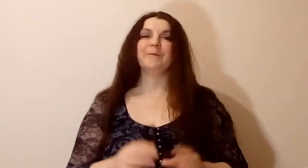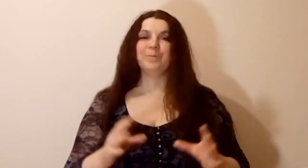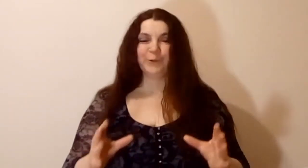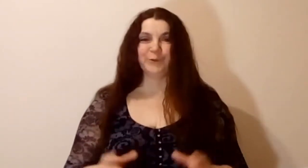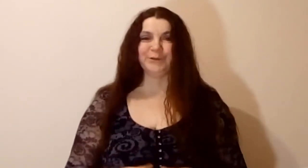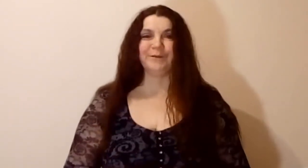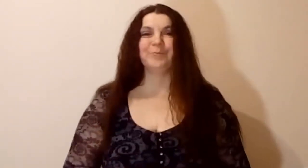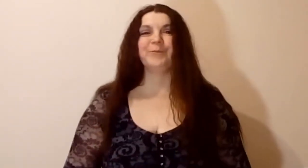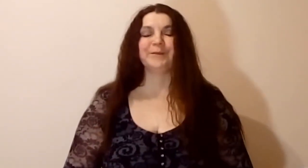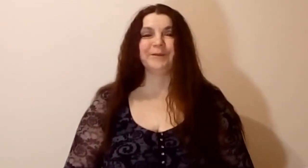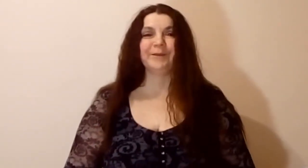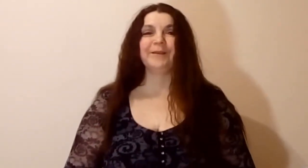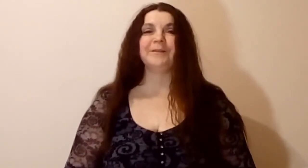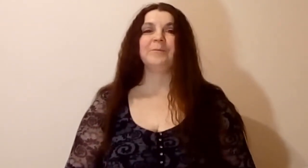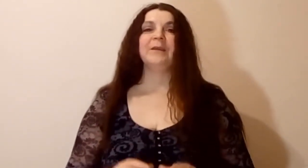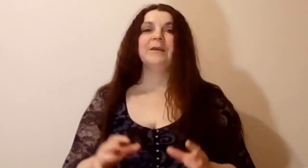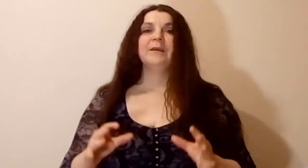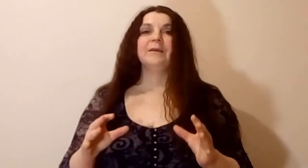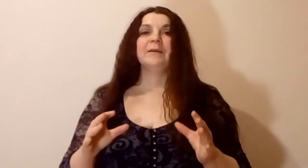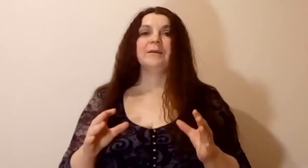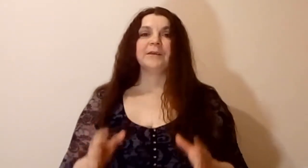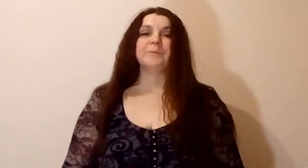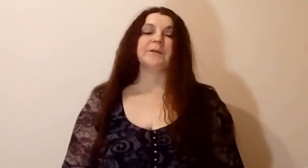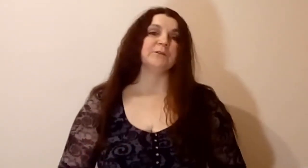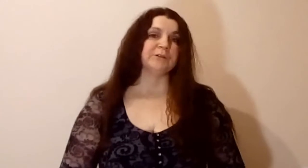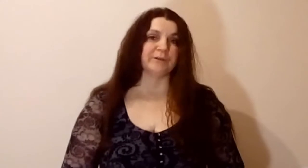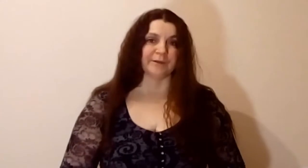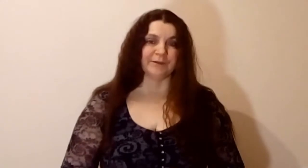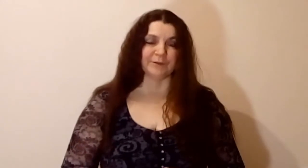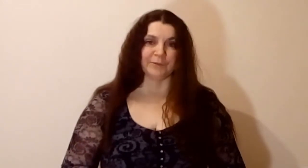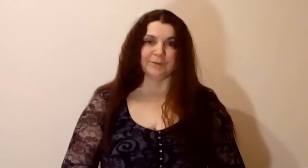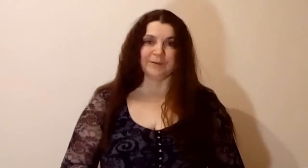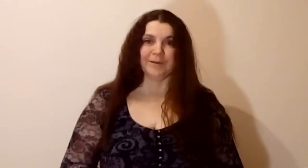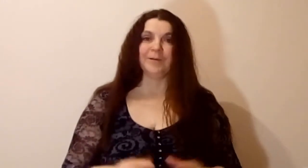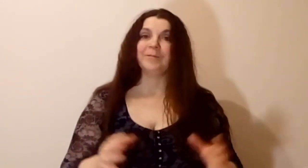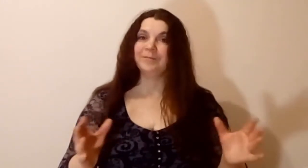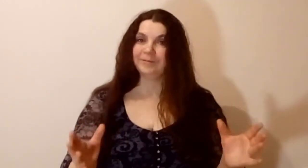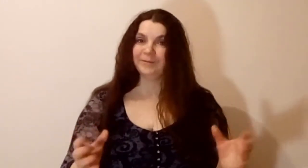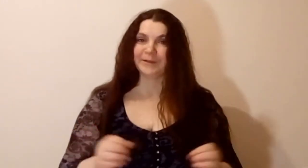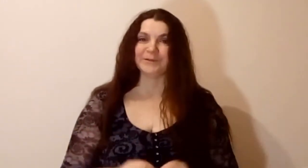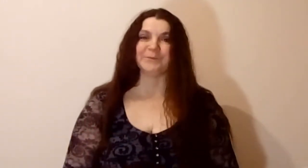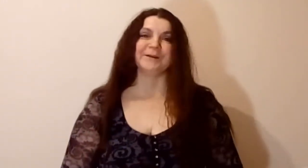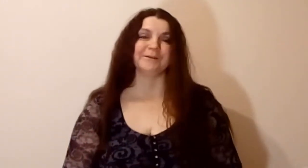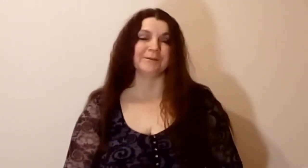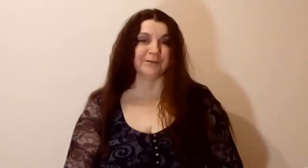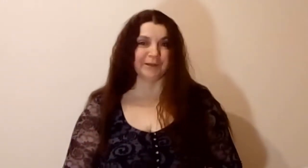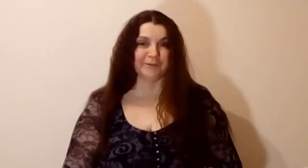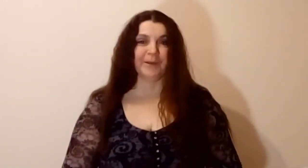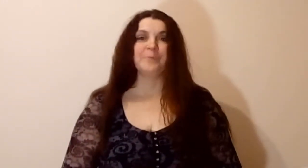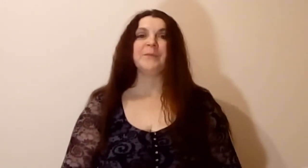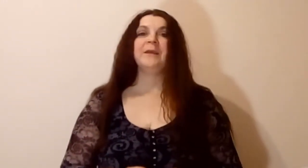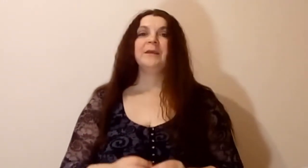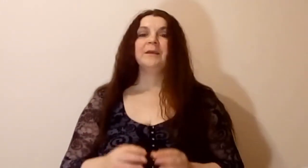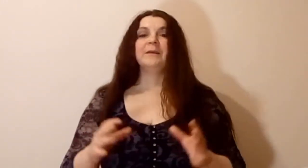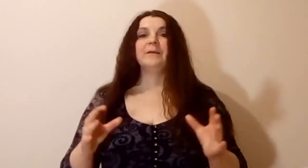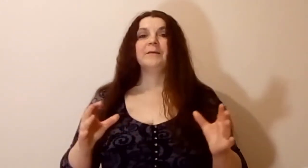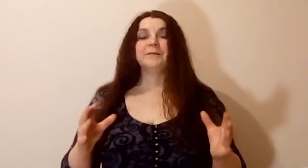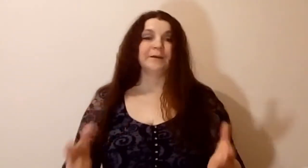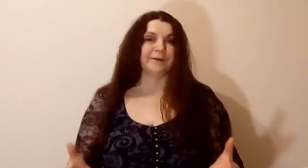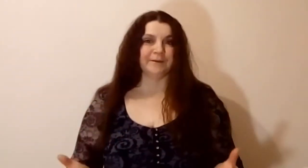Очень это интересно. И я продолжила свои собственные, скажем так, исследования. И так как я